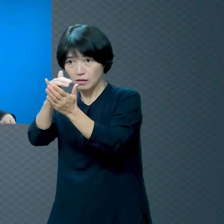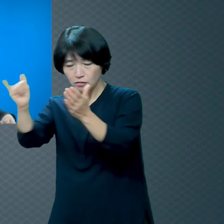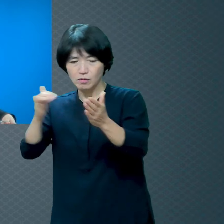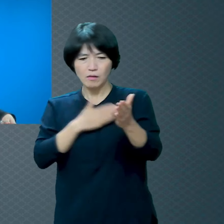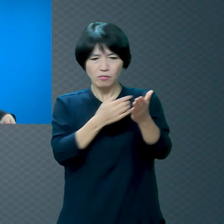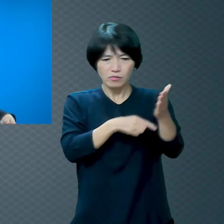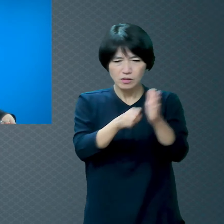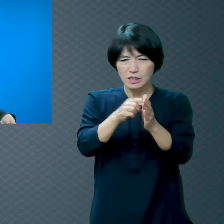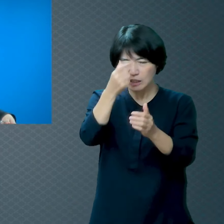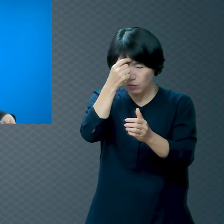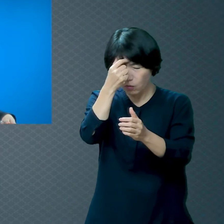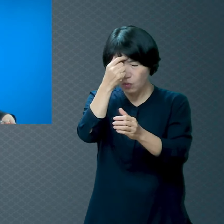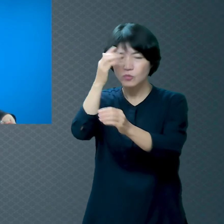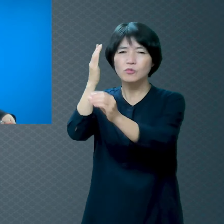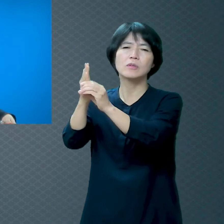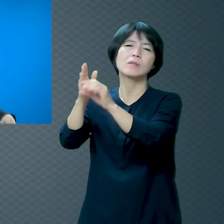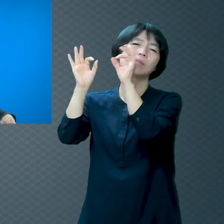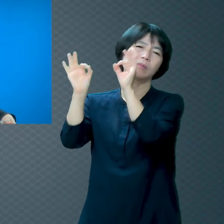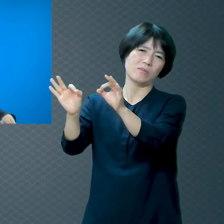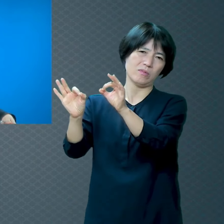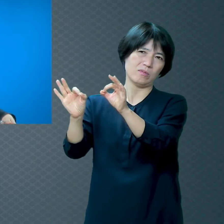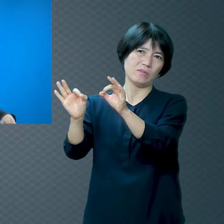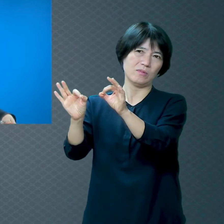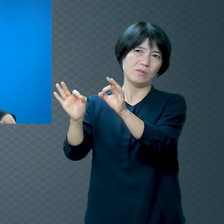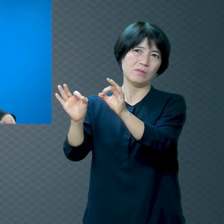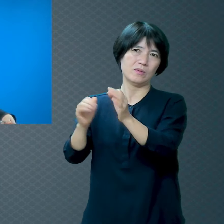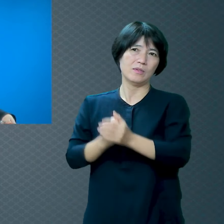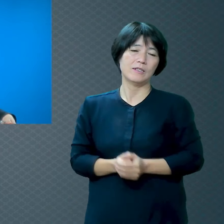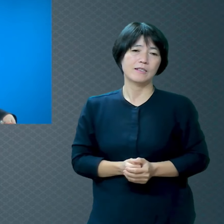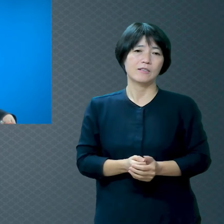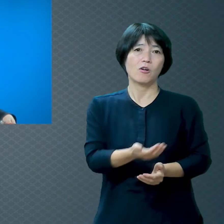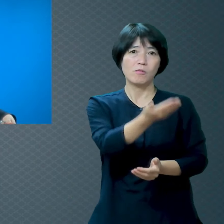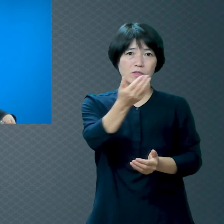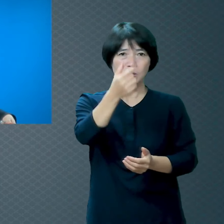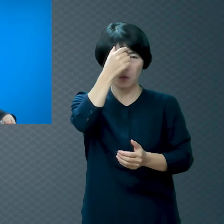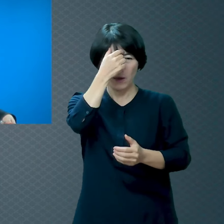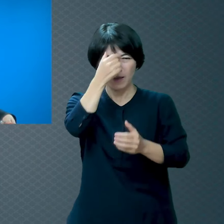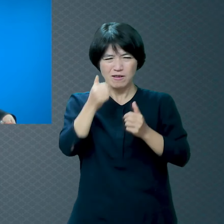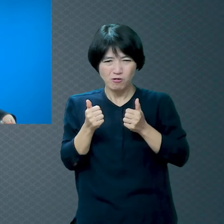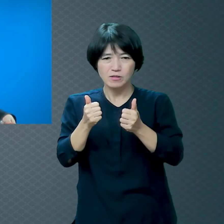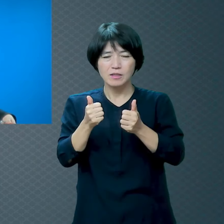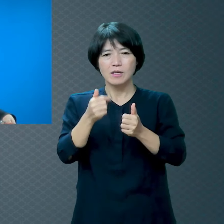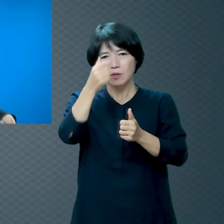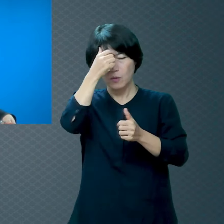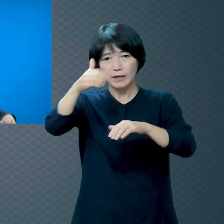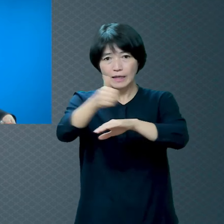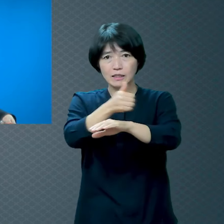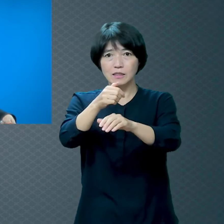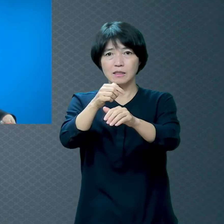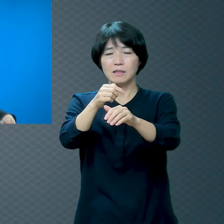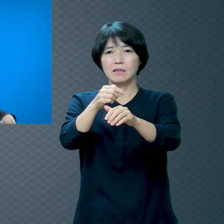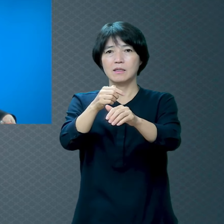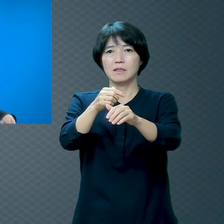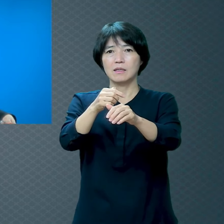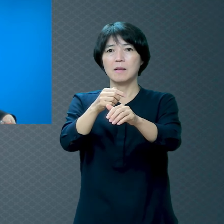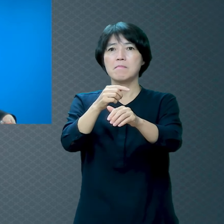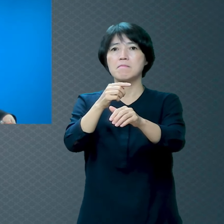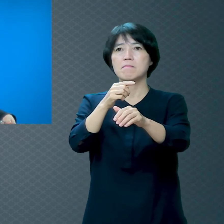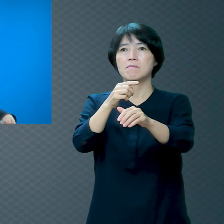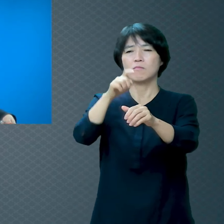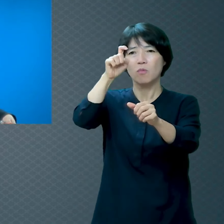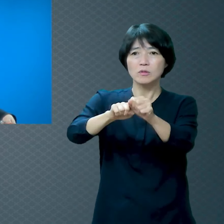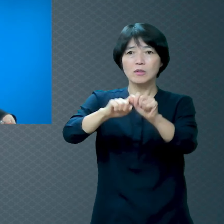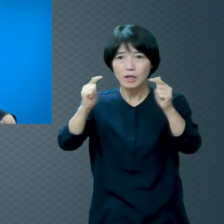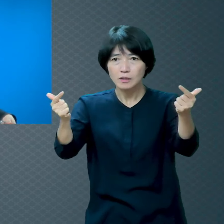우리가 교회 다니자는 얘기예요 아니면 기독교인 되자는 얘기예요 숫자 늘려가지고 상 받고 이런 거